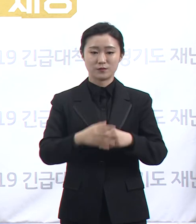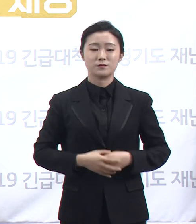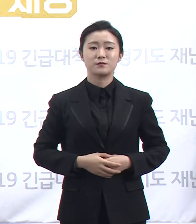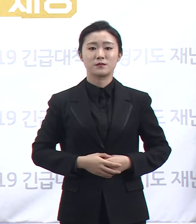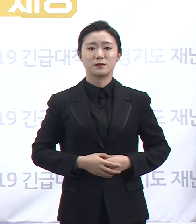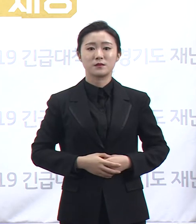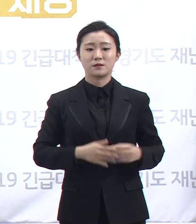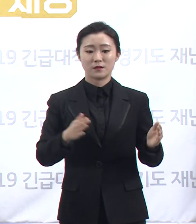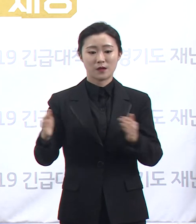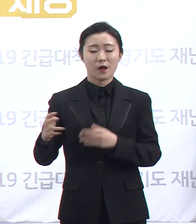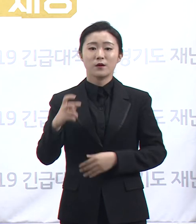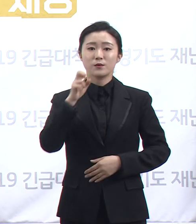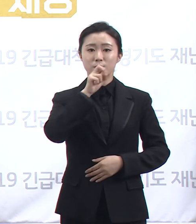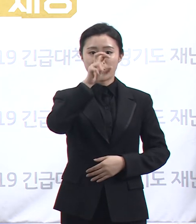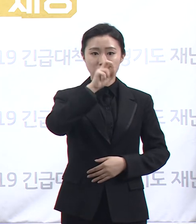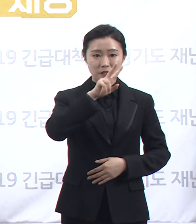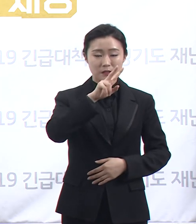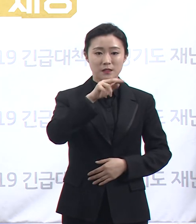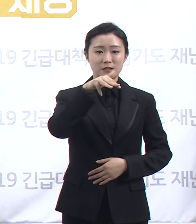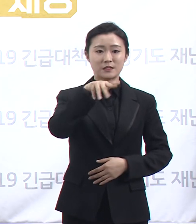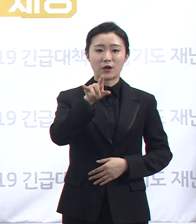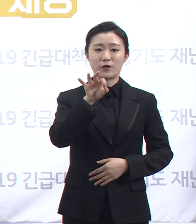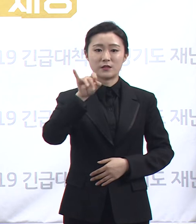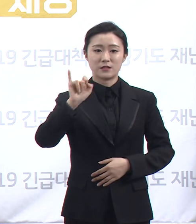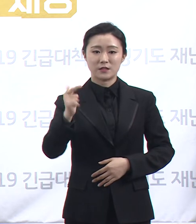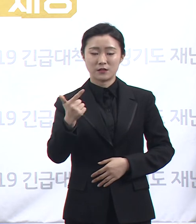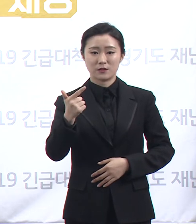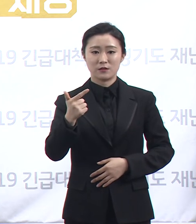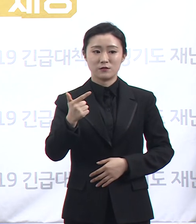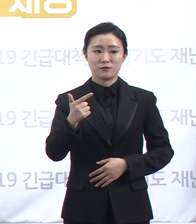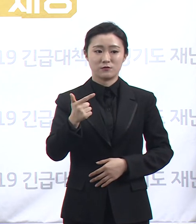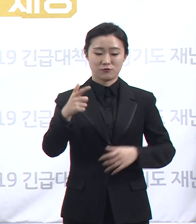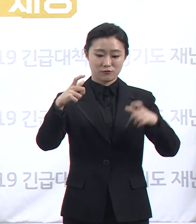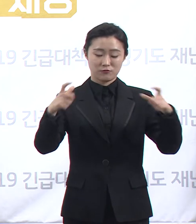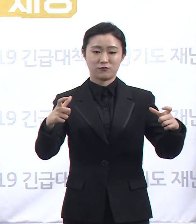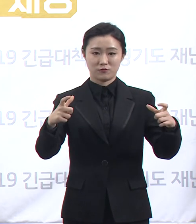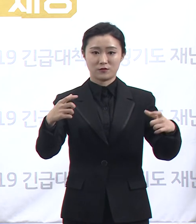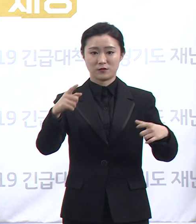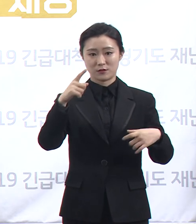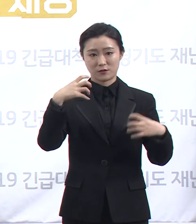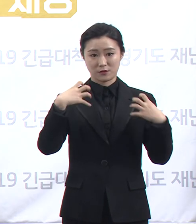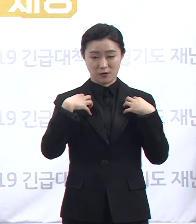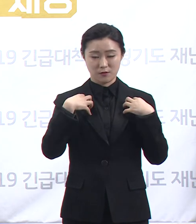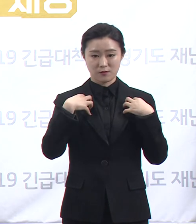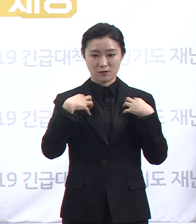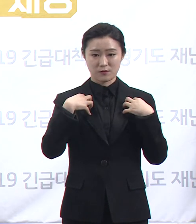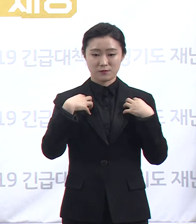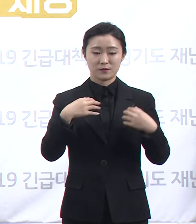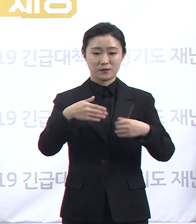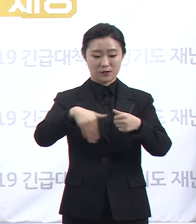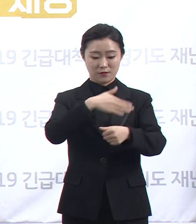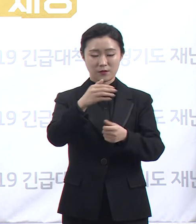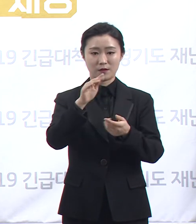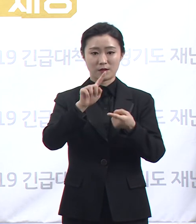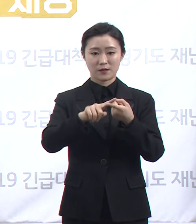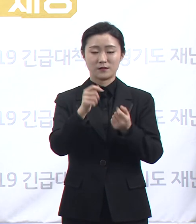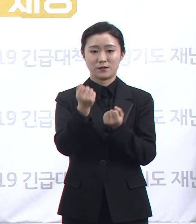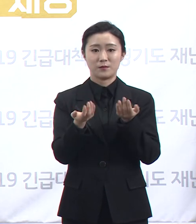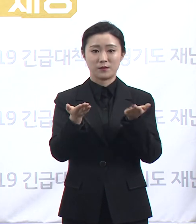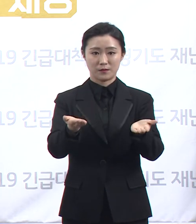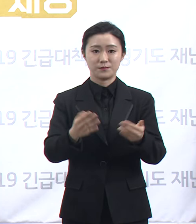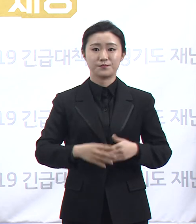말씀드리겠습니다. 지난 4월 7일 확진자 발생 이후 현재까지 추가 확진자는 없으며 접촉자에 대한